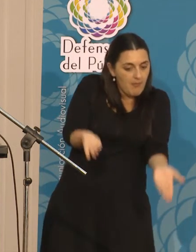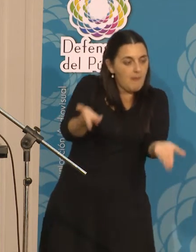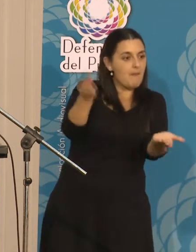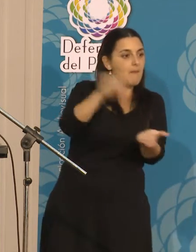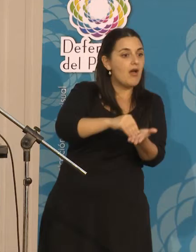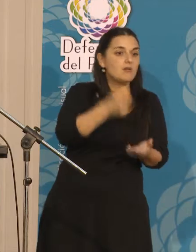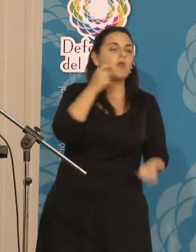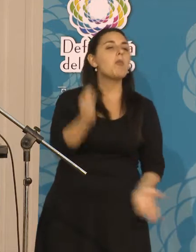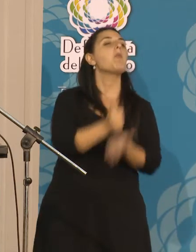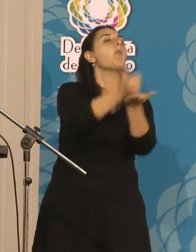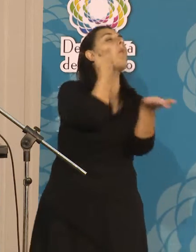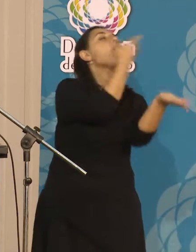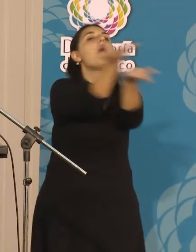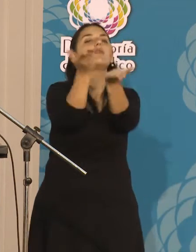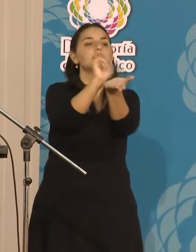exposición.